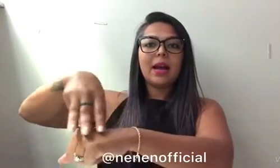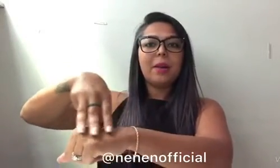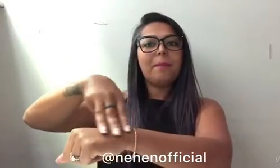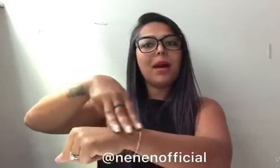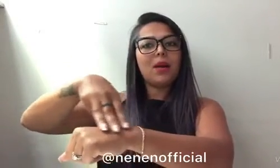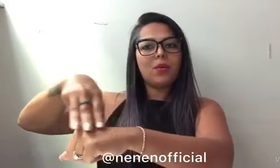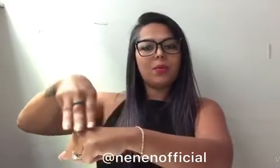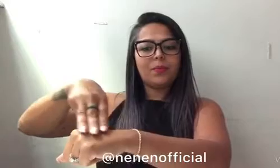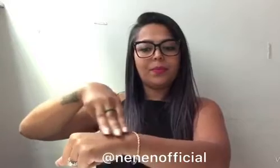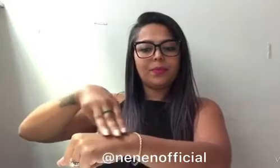Marrom.